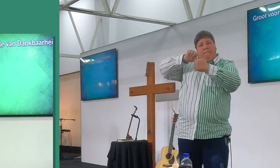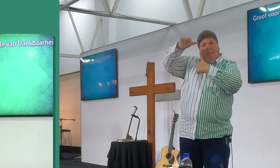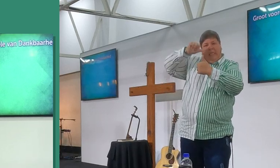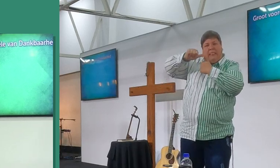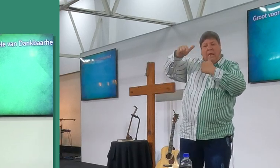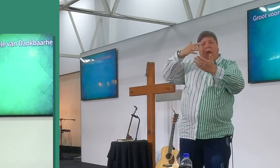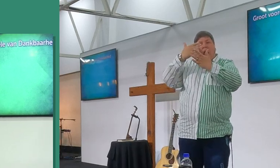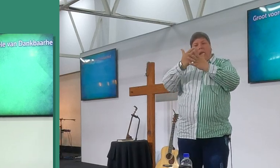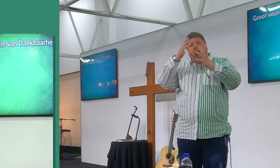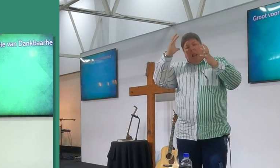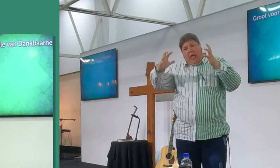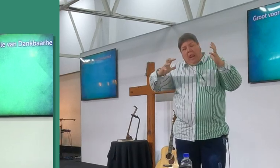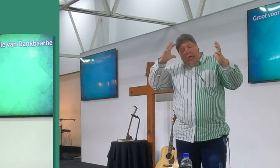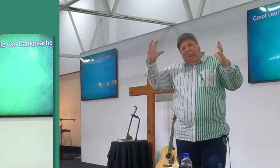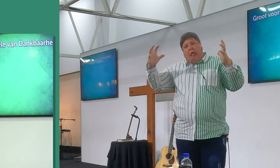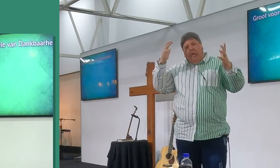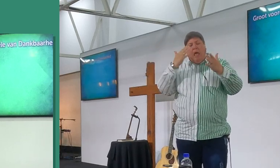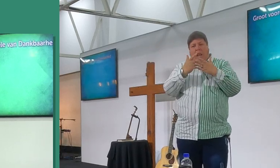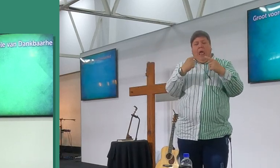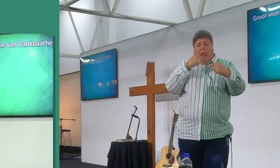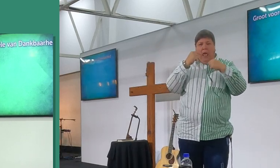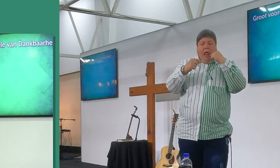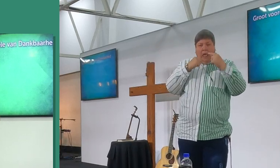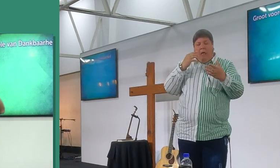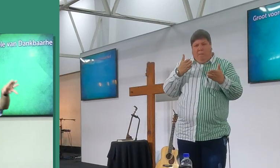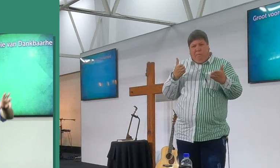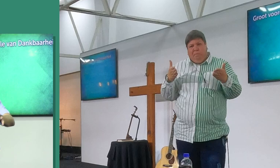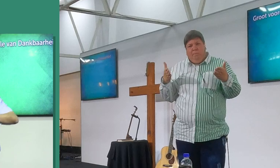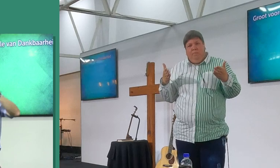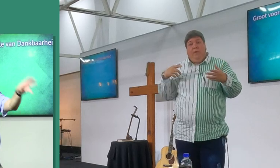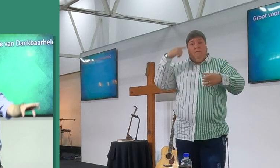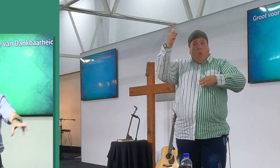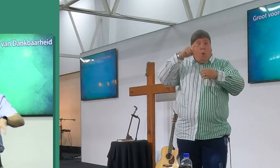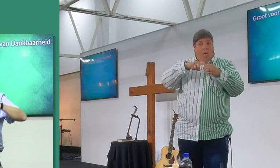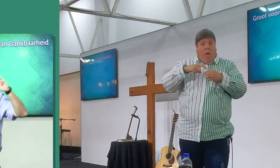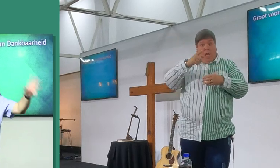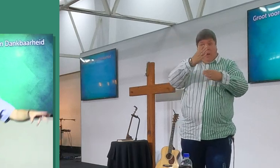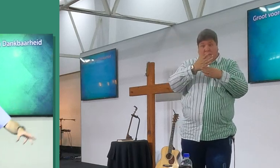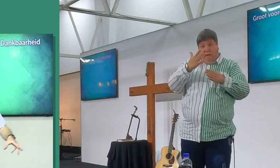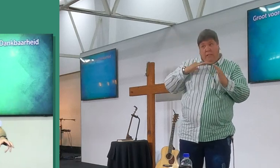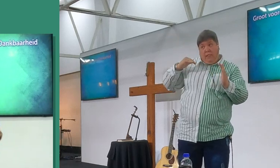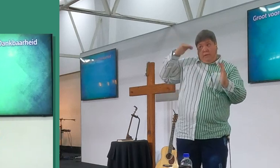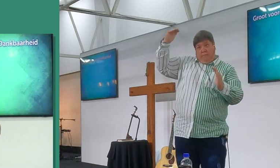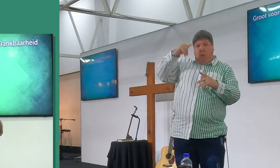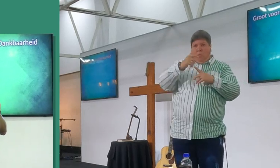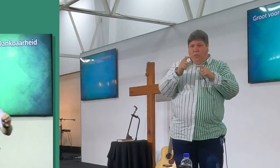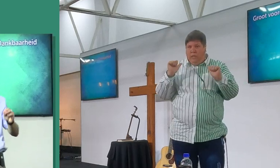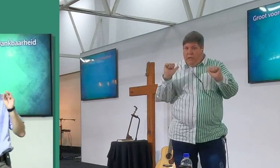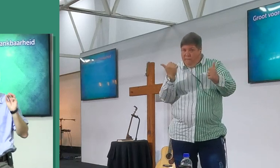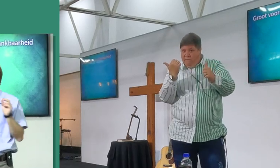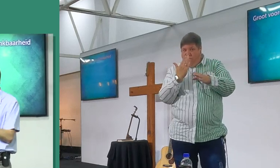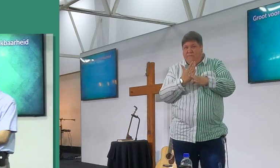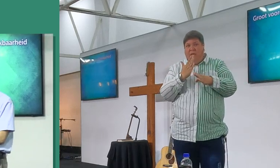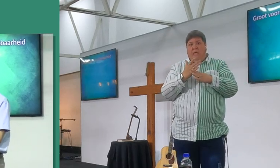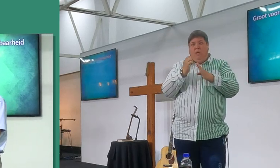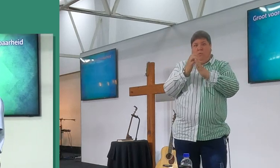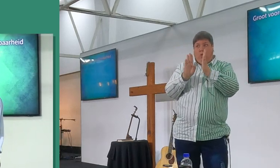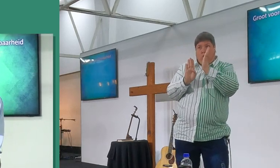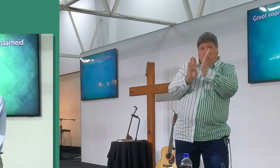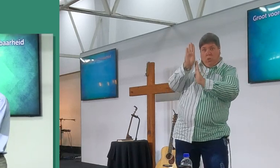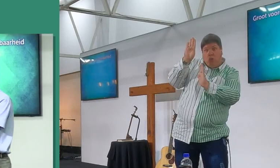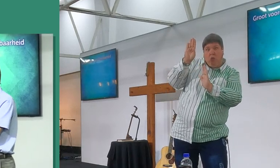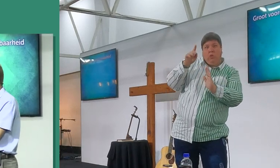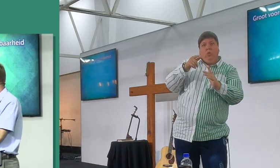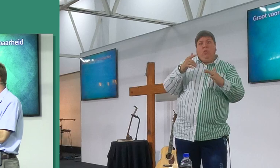al is, wat het is wat jy by jou werk doen, weet jy, dit is alright van nou, maar volgende jaar moet jy beter wees, en jy moet groter wees, en ons niks fout met progressie nie,